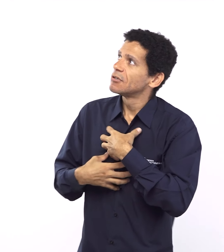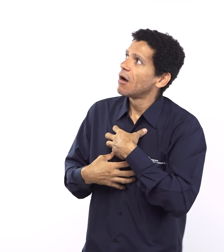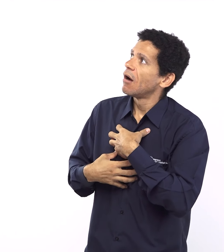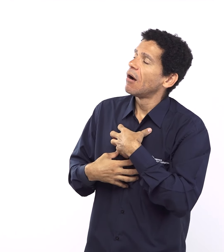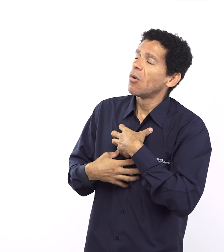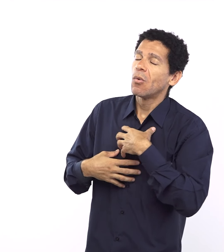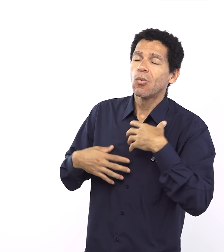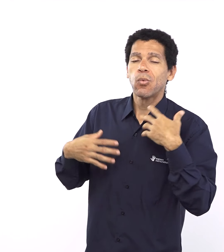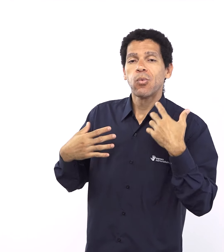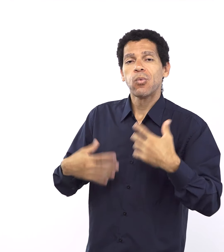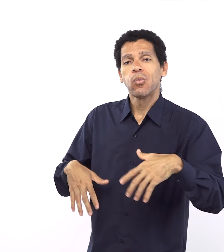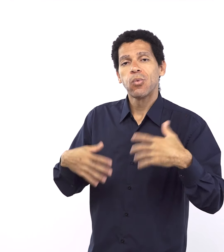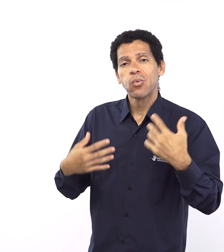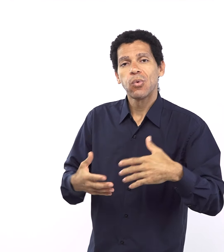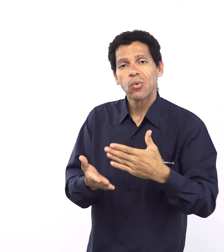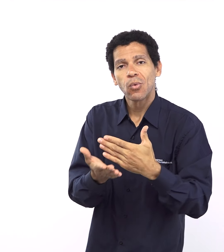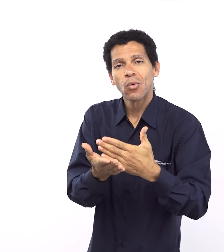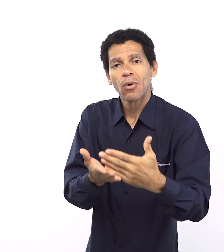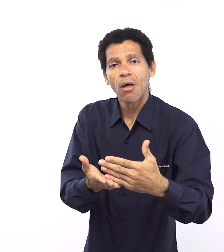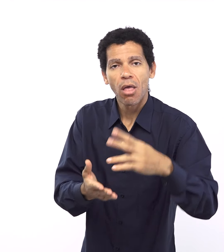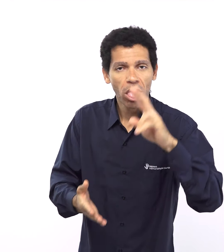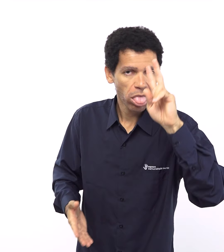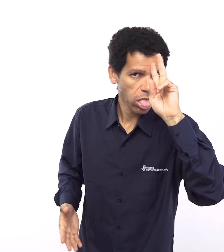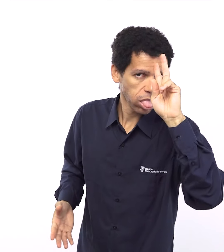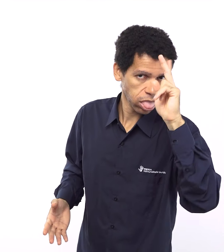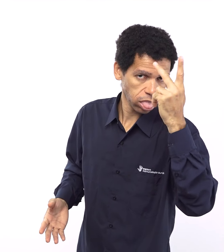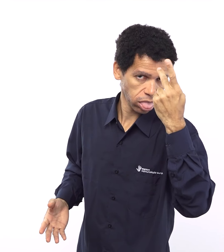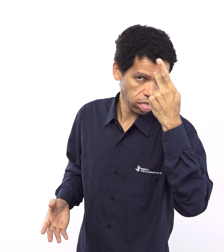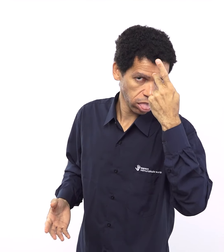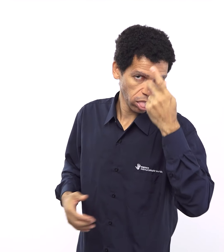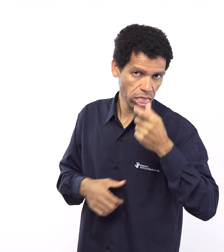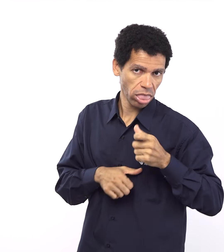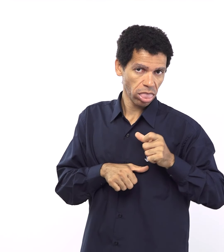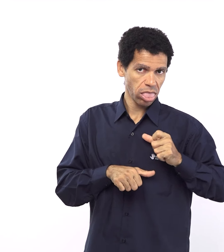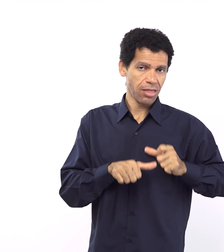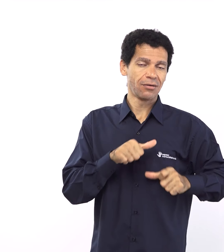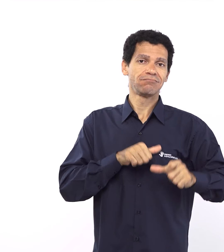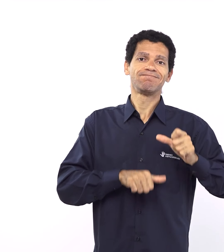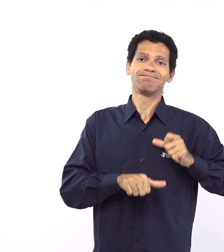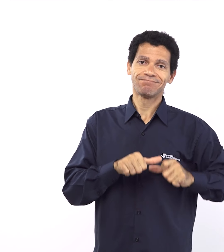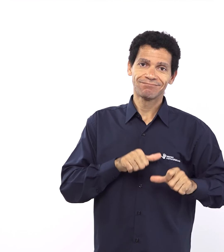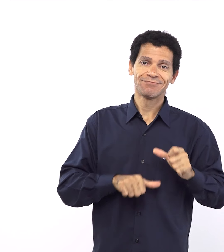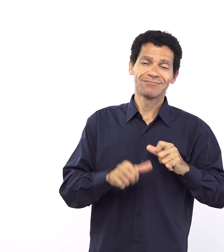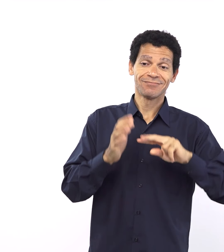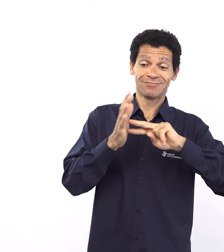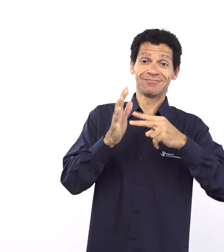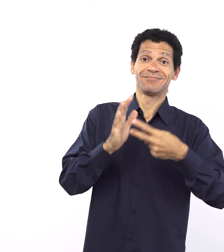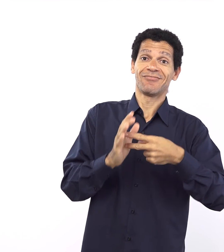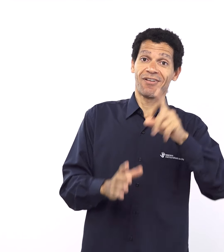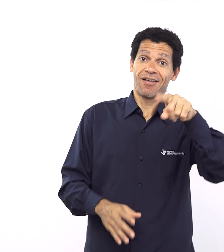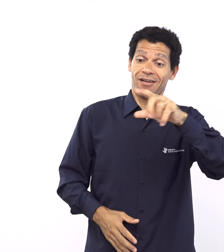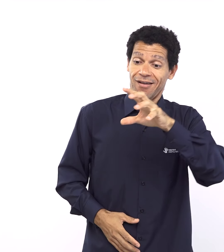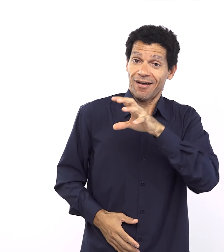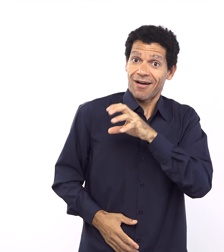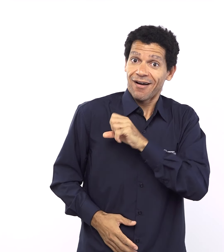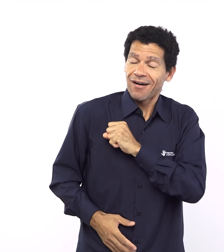Cristo que nos constrange a viver em novidade de vida não é o medo Deus não estabeleceu ali pânico terror ou medo